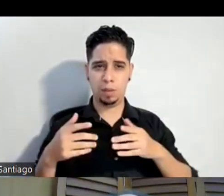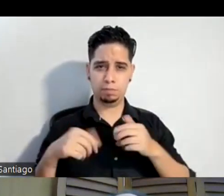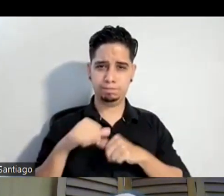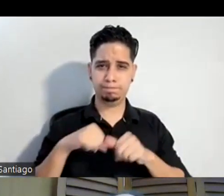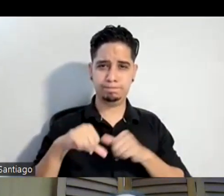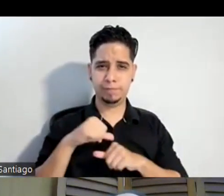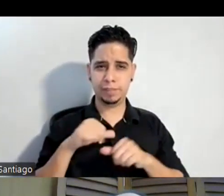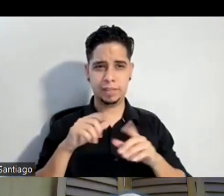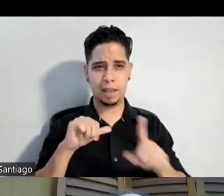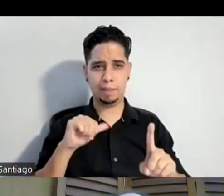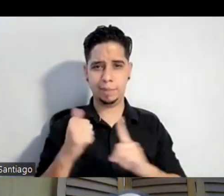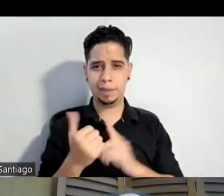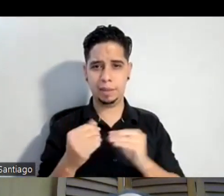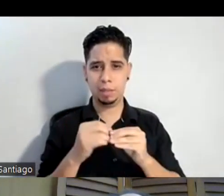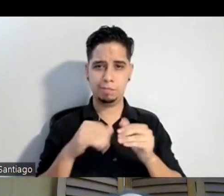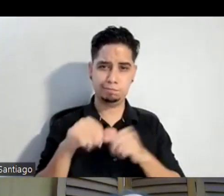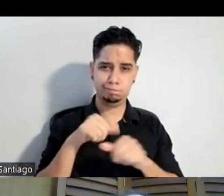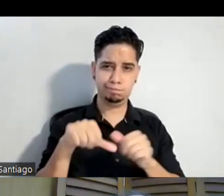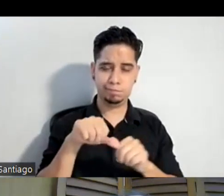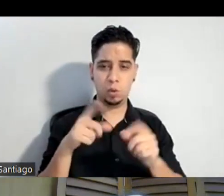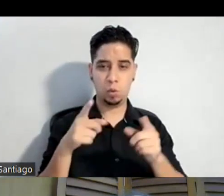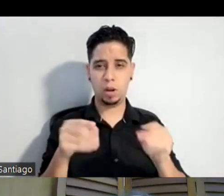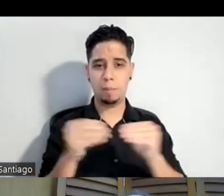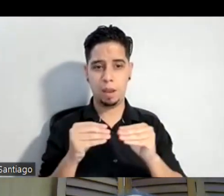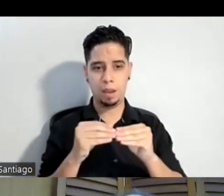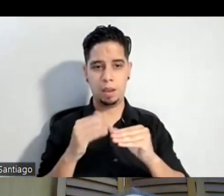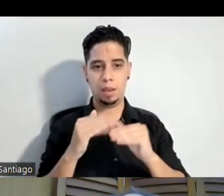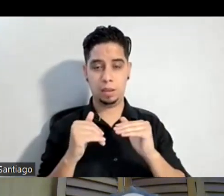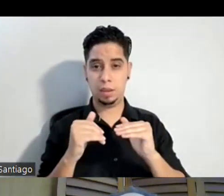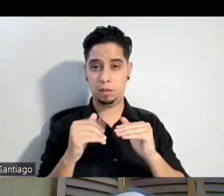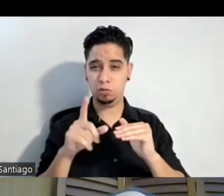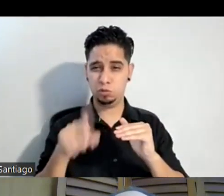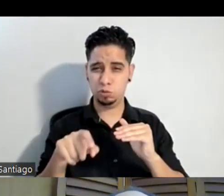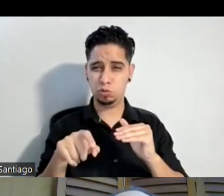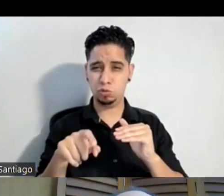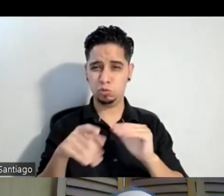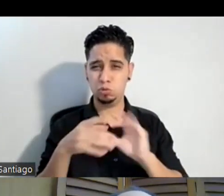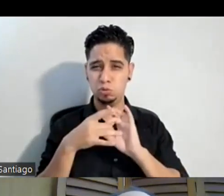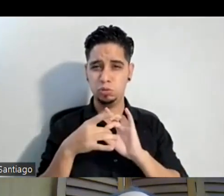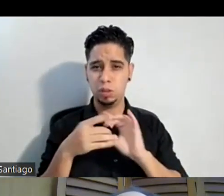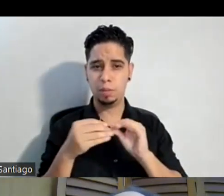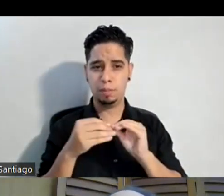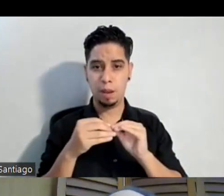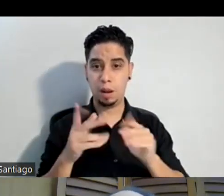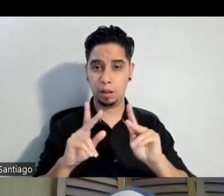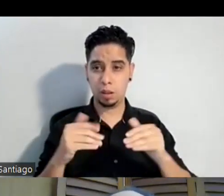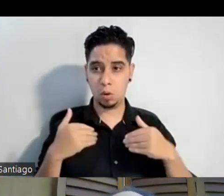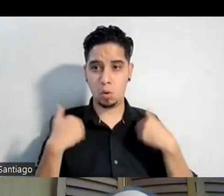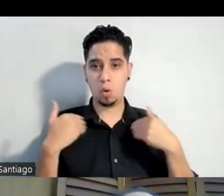de confraternización que hay que un poquito conectar a la gente joven del área metropolitana bueno